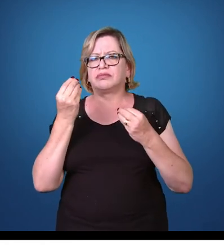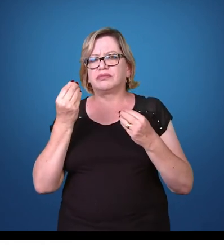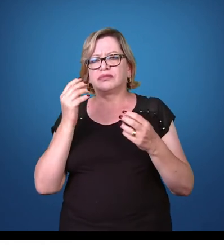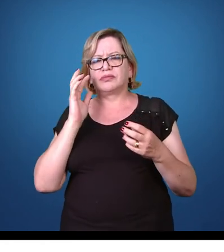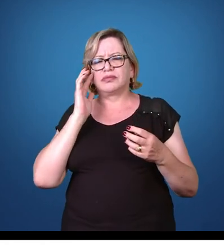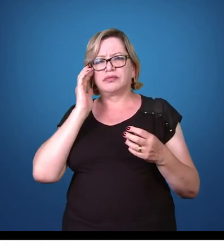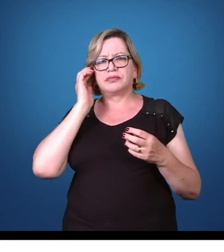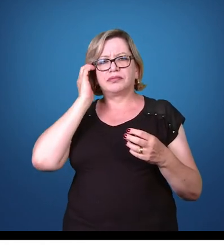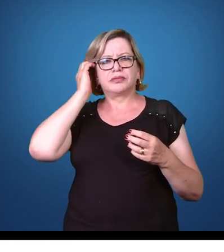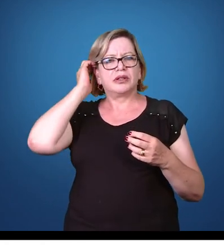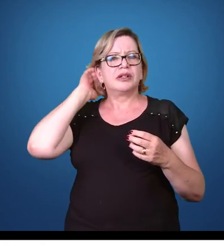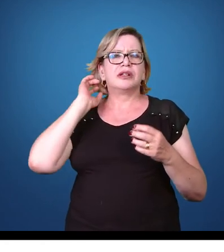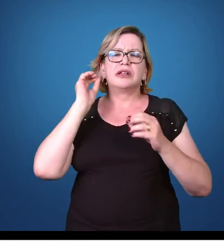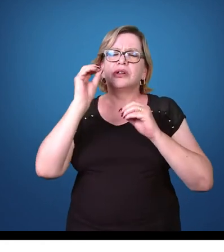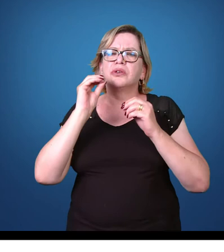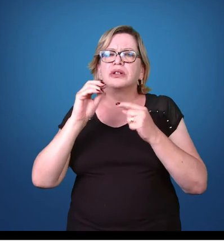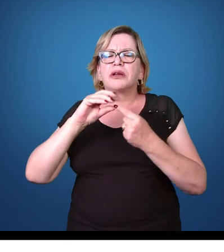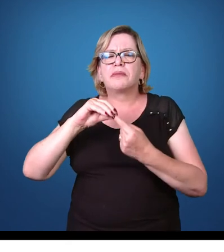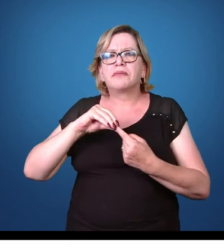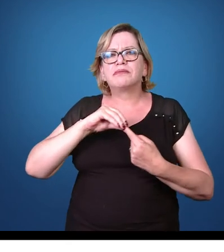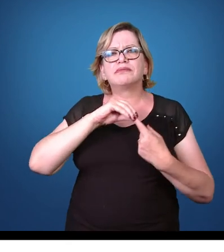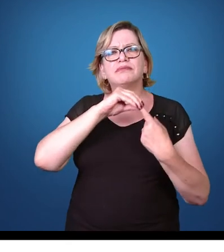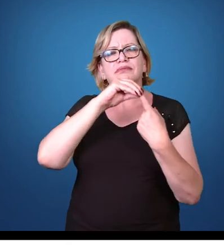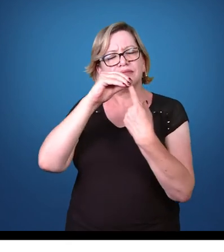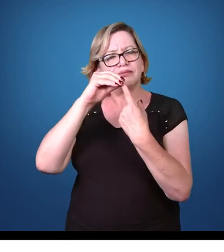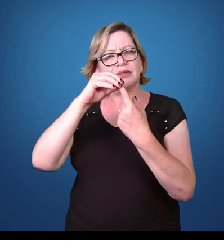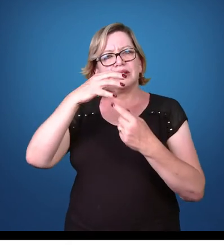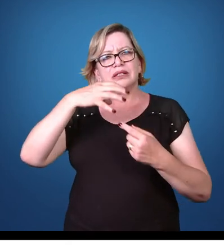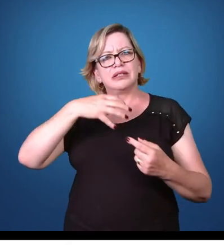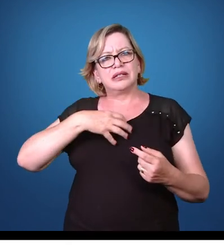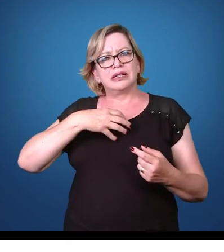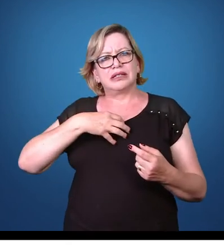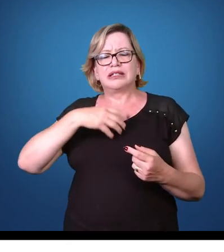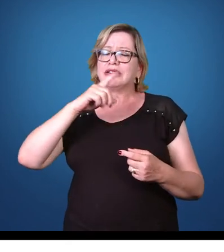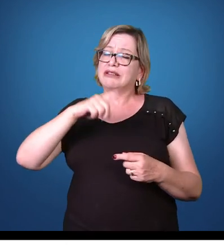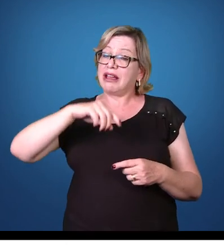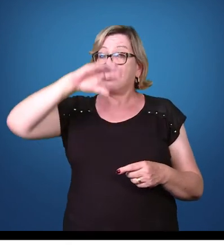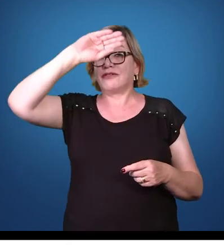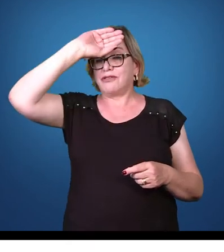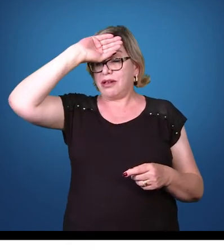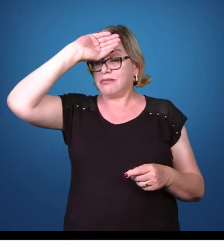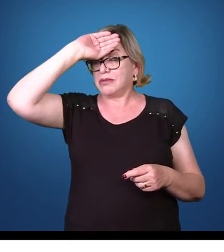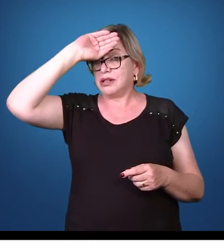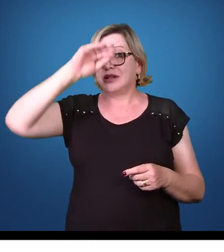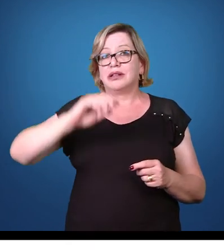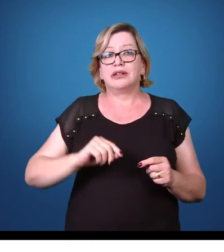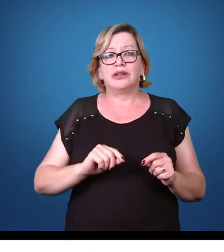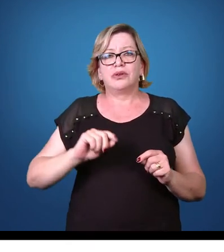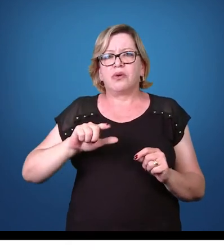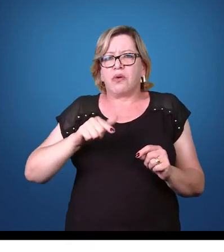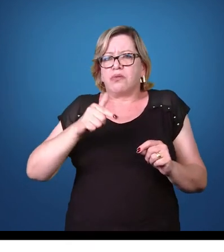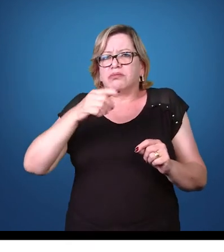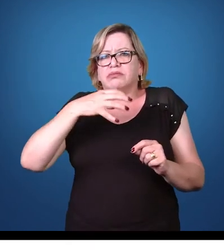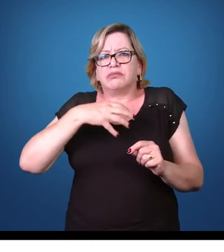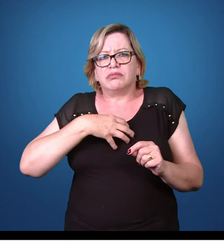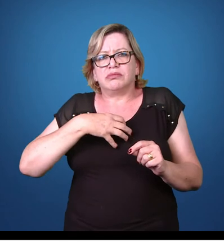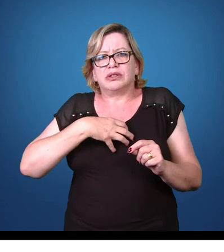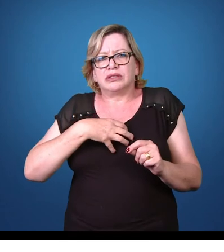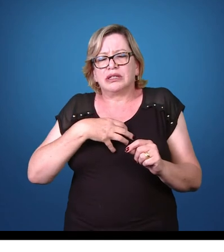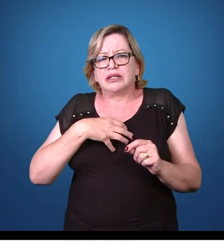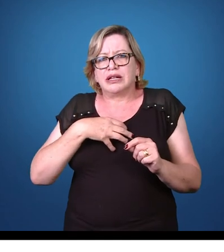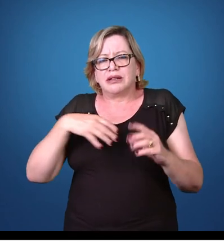comentados. O principal da malária é a febre alta. Esses outros sintomas são